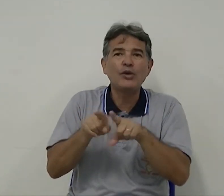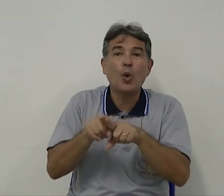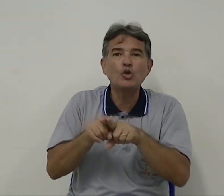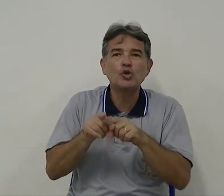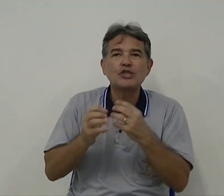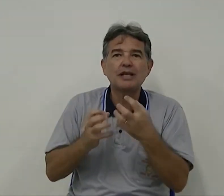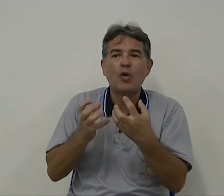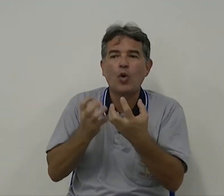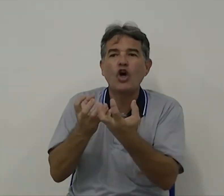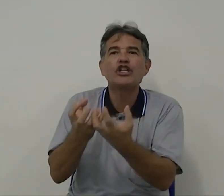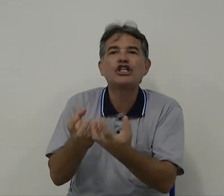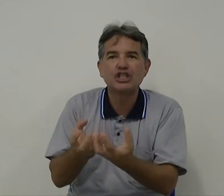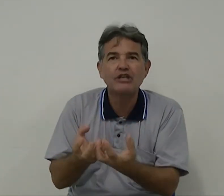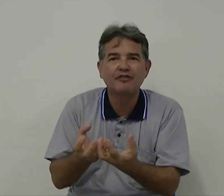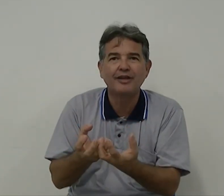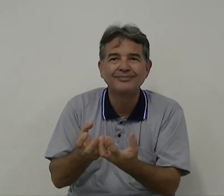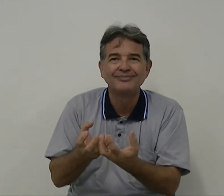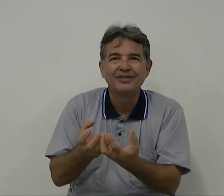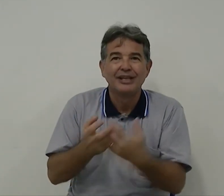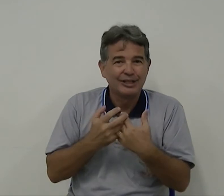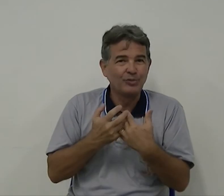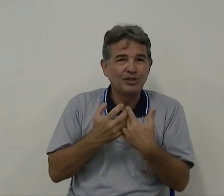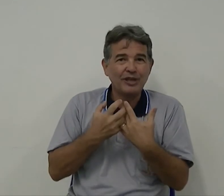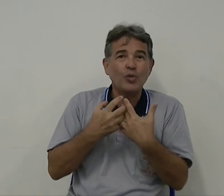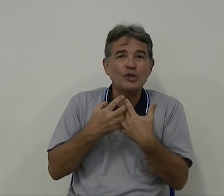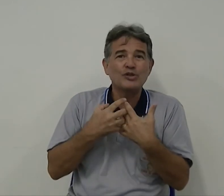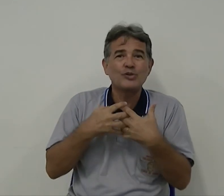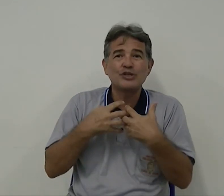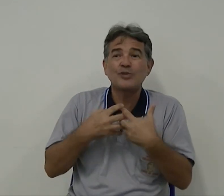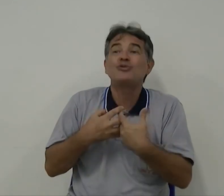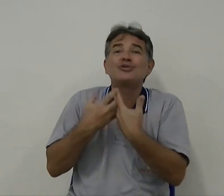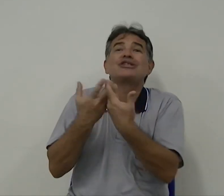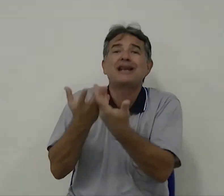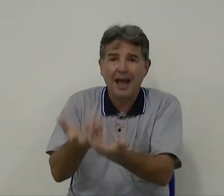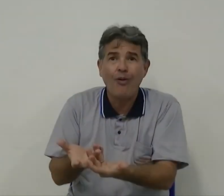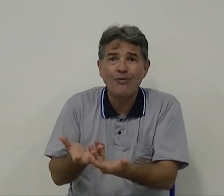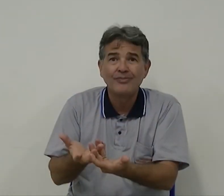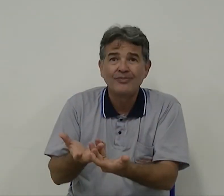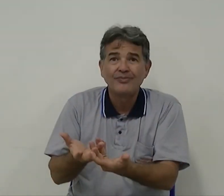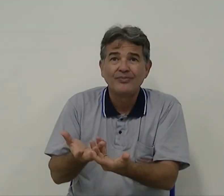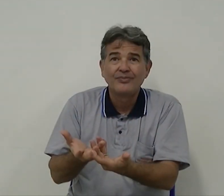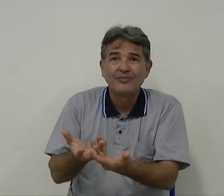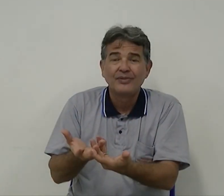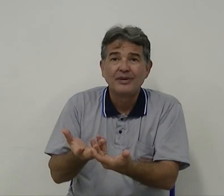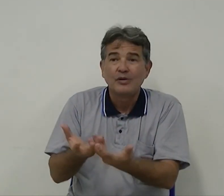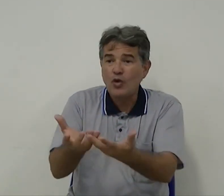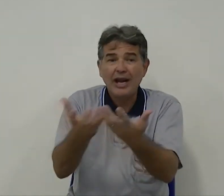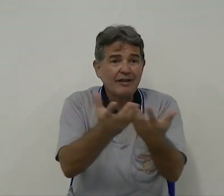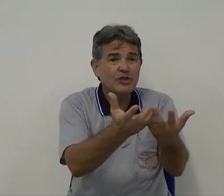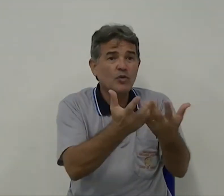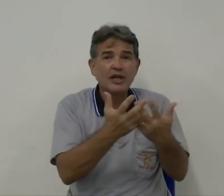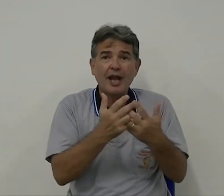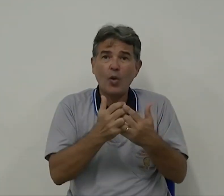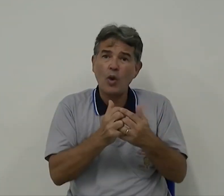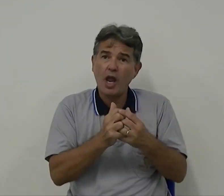construção cognitiva, não tem construção do sinal, ela vai se comunicar com o